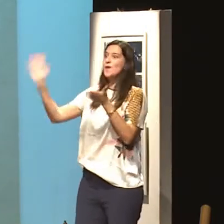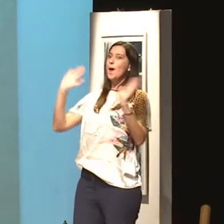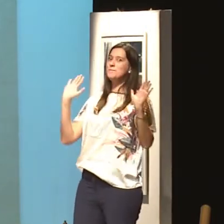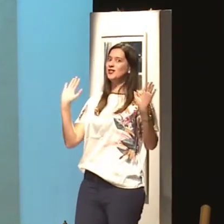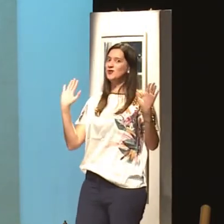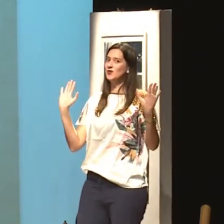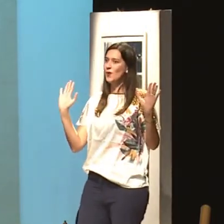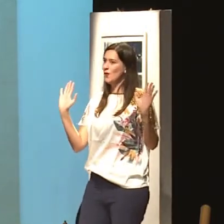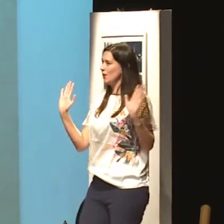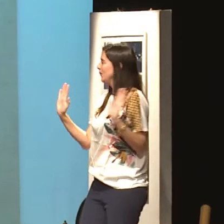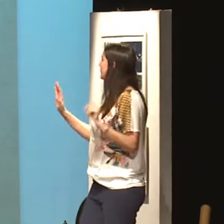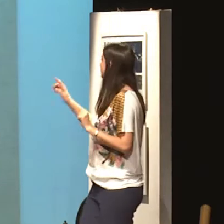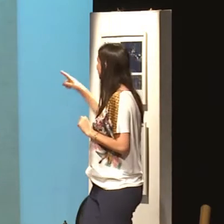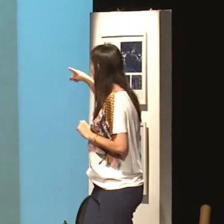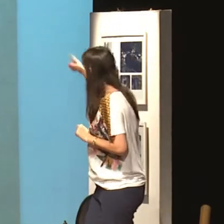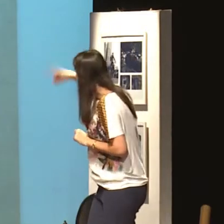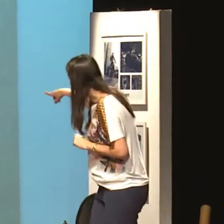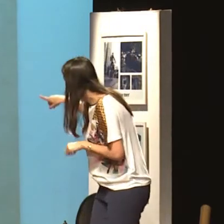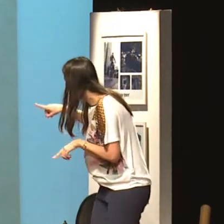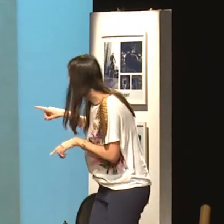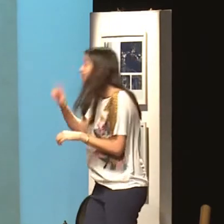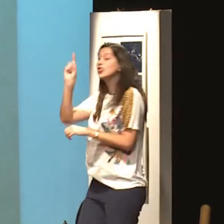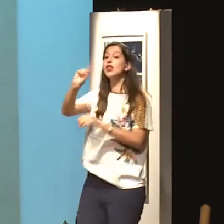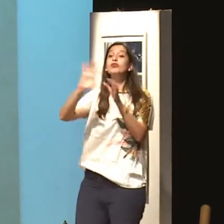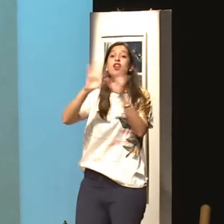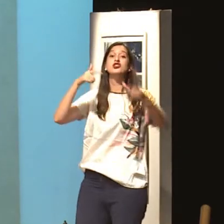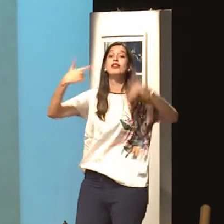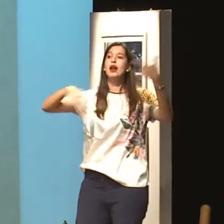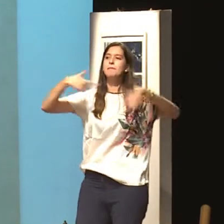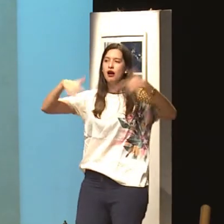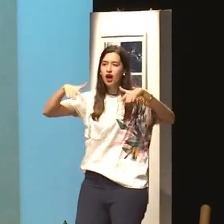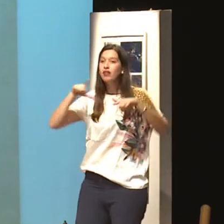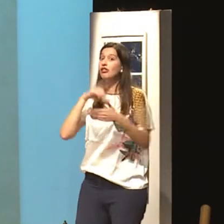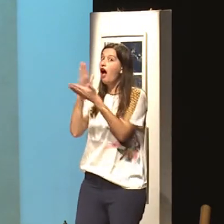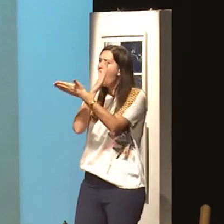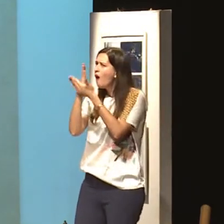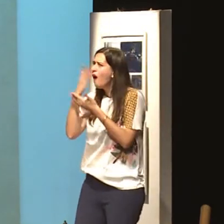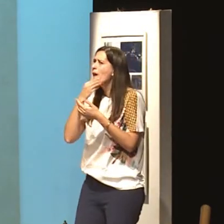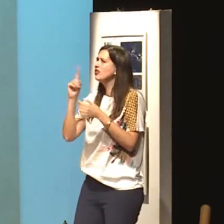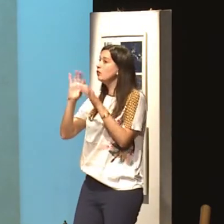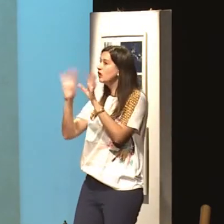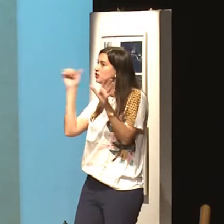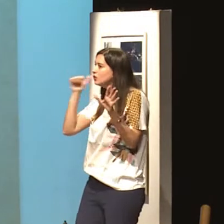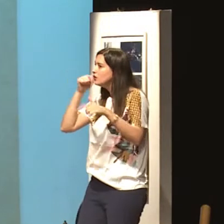quebra. E aí já começa o crime. Tem homens que não permite que a mulher trabalhe,